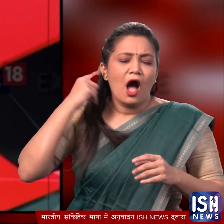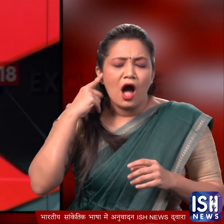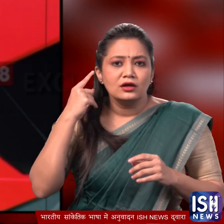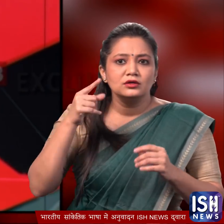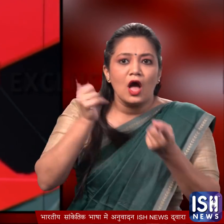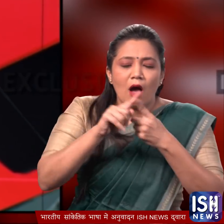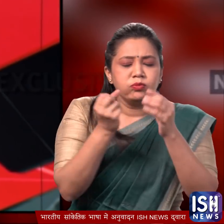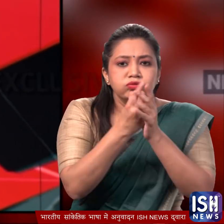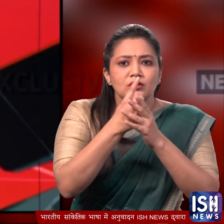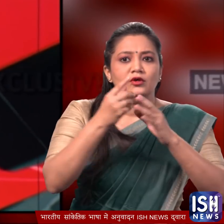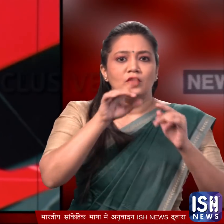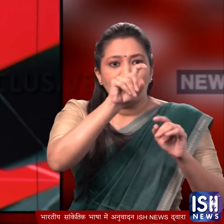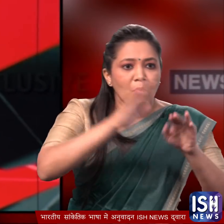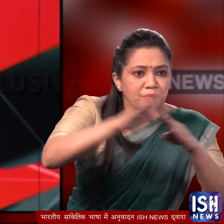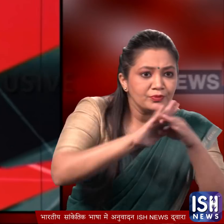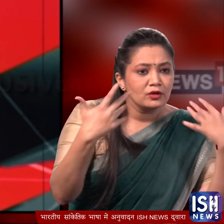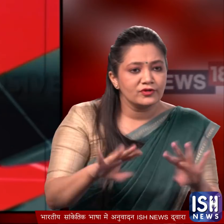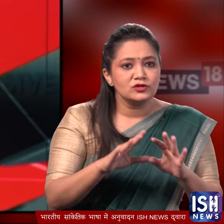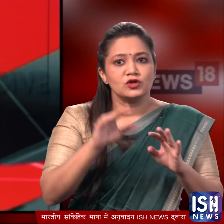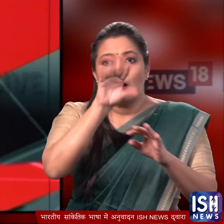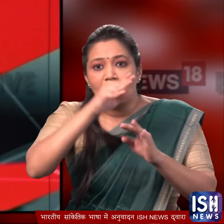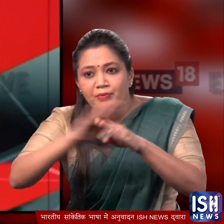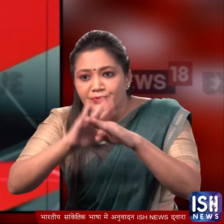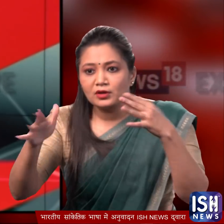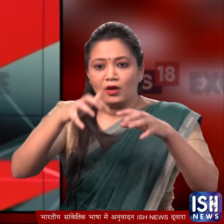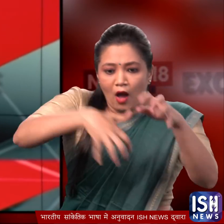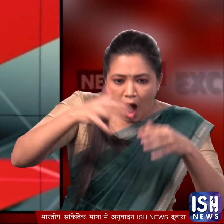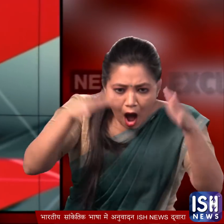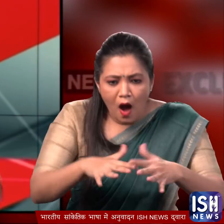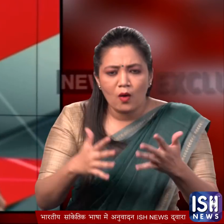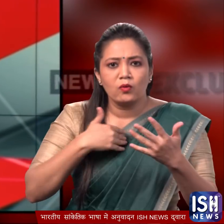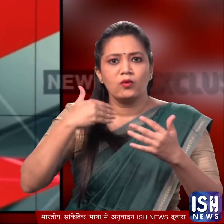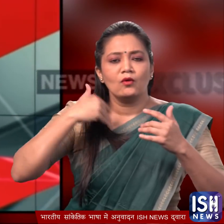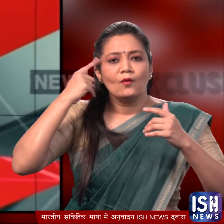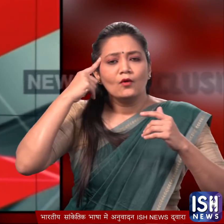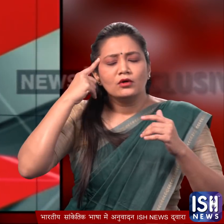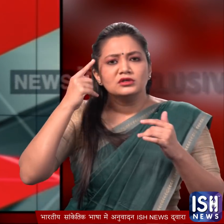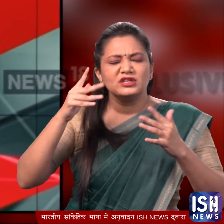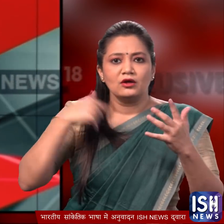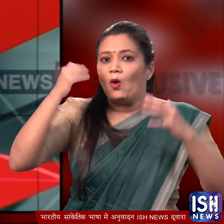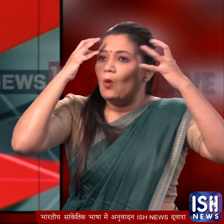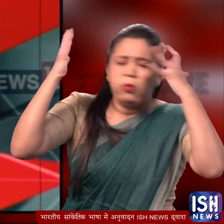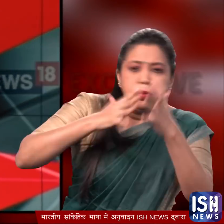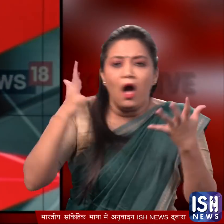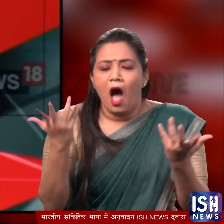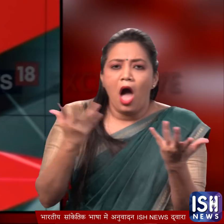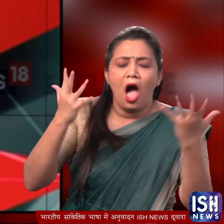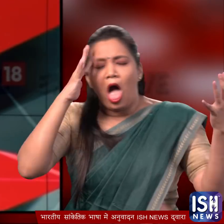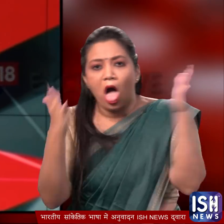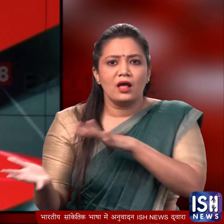जब हम सुनते हैं कि फला शेहर में इतनी मुर्गियां मार दी गई, इतनी बटक मार कर डफना दी गई तो हमारे दिमाग में भूचाल आ जाता है कि बर्ट